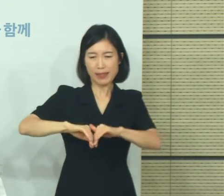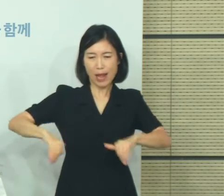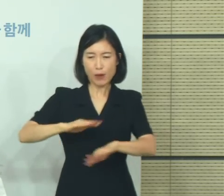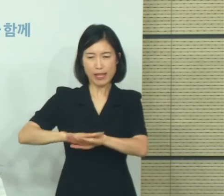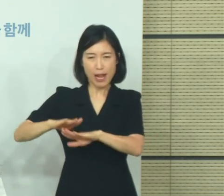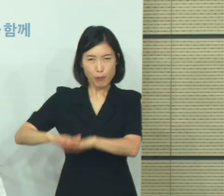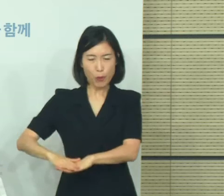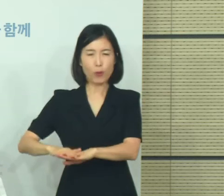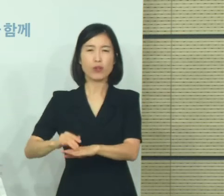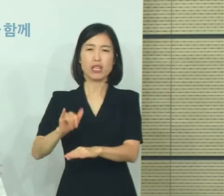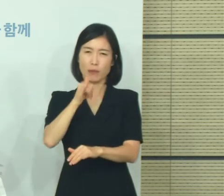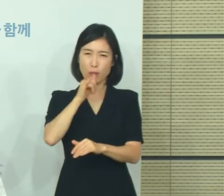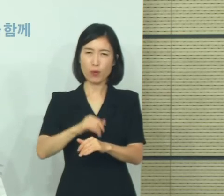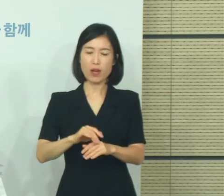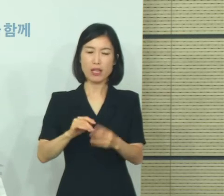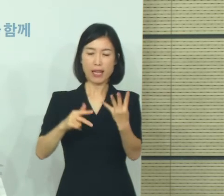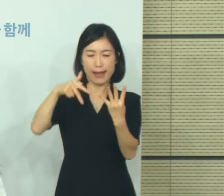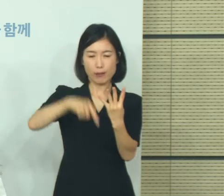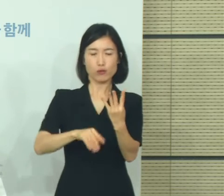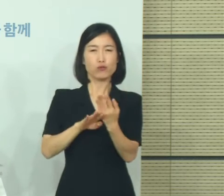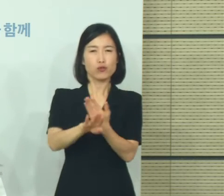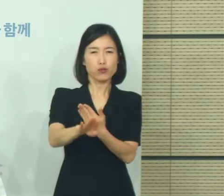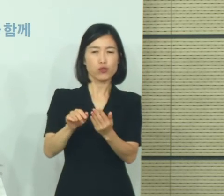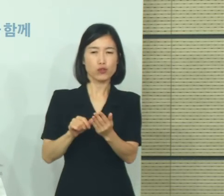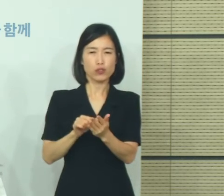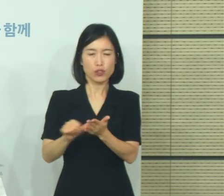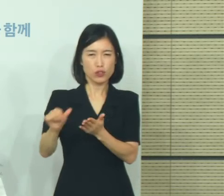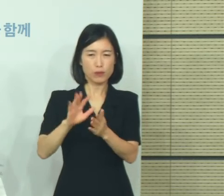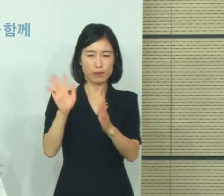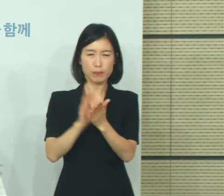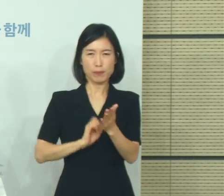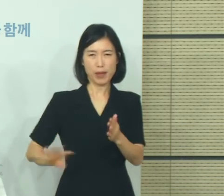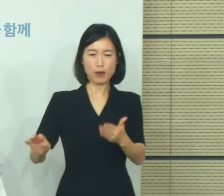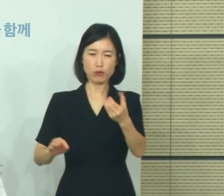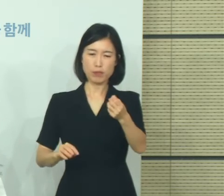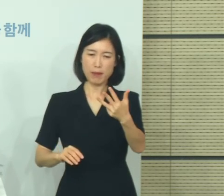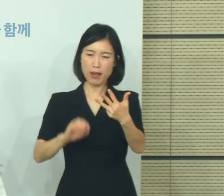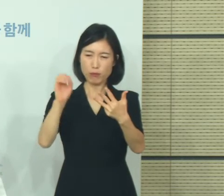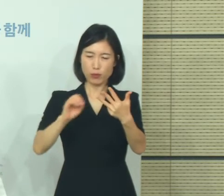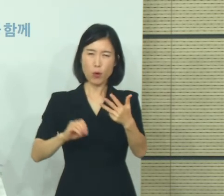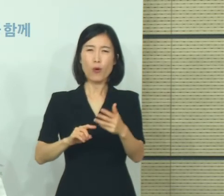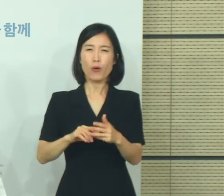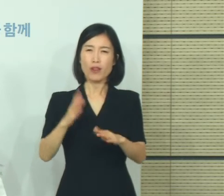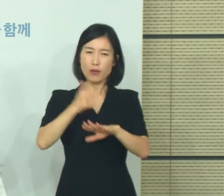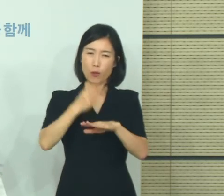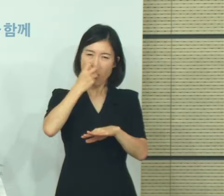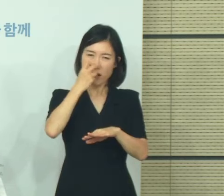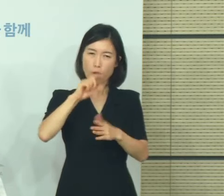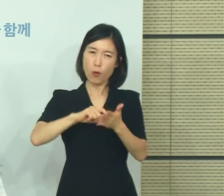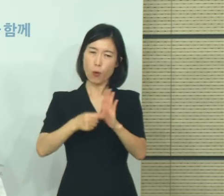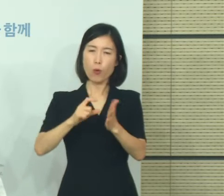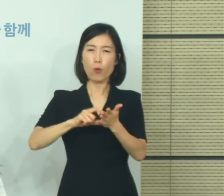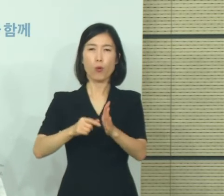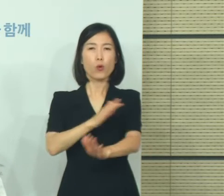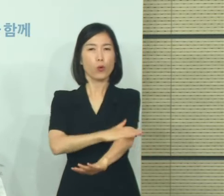4주 후 파기는 약 98%의 시설에서 유행 중인 것으로 나타났습니다.